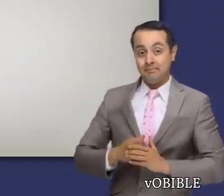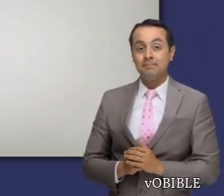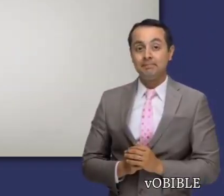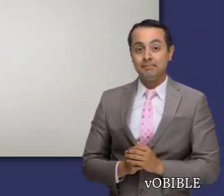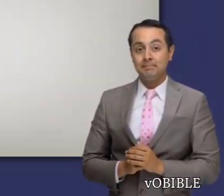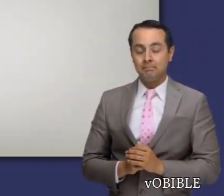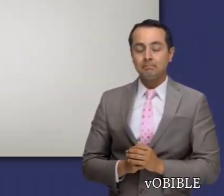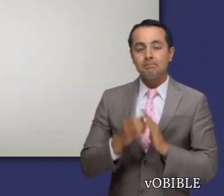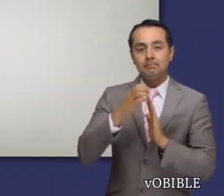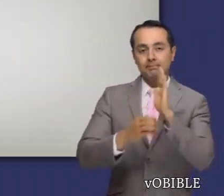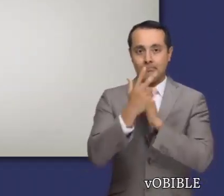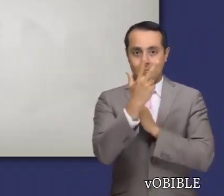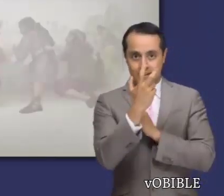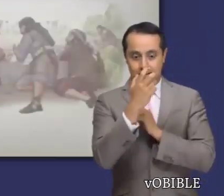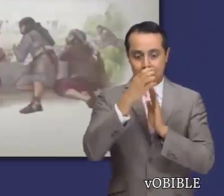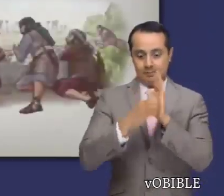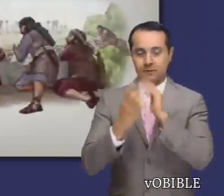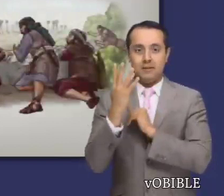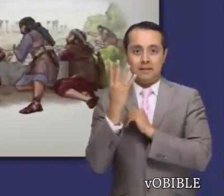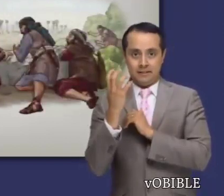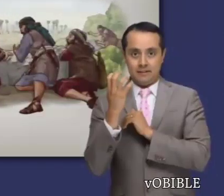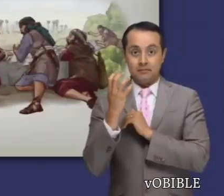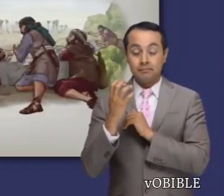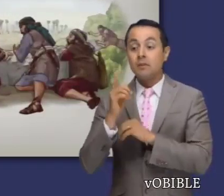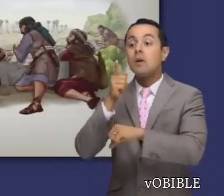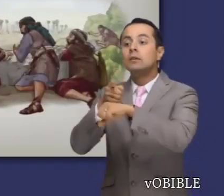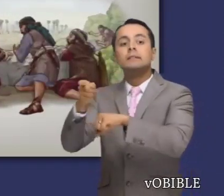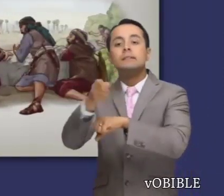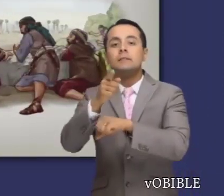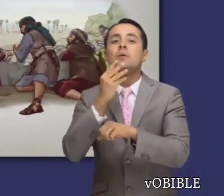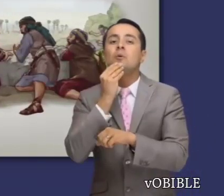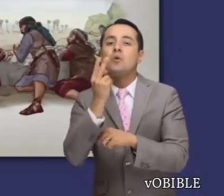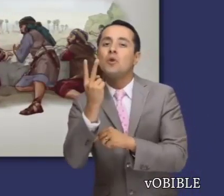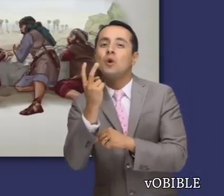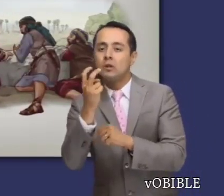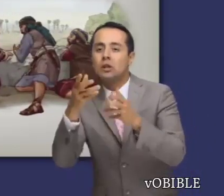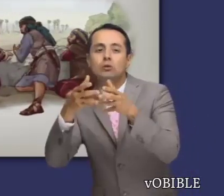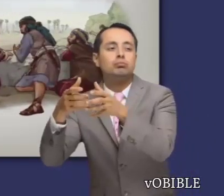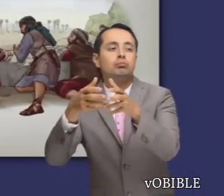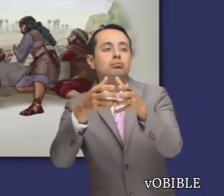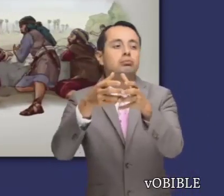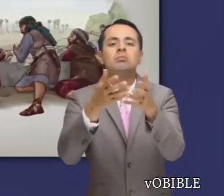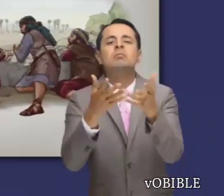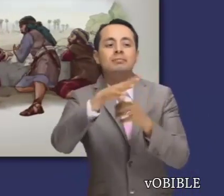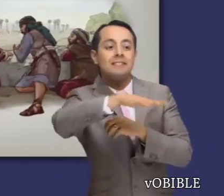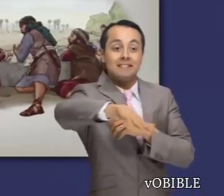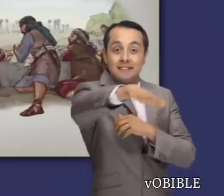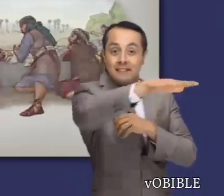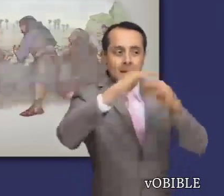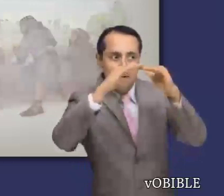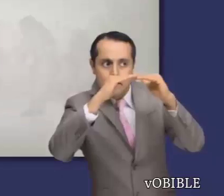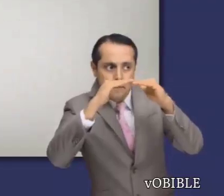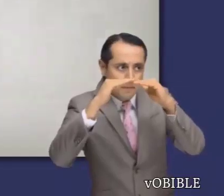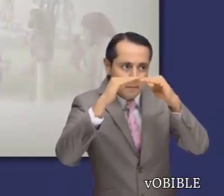En los capítulos 13 y 14, se envía a doce israelitas, un jefe de cada tribu, a espiar la tierra de Canaán.